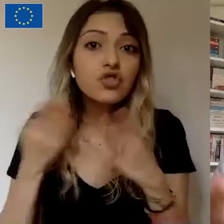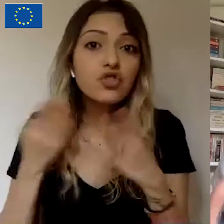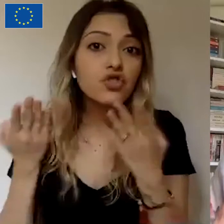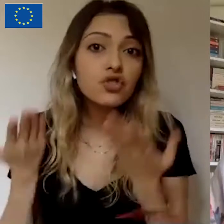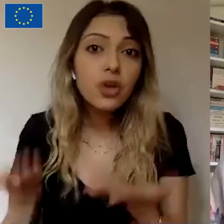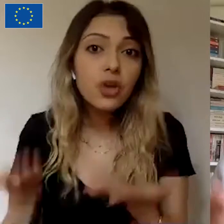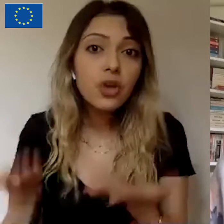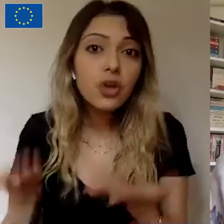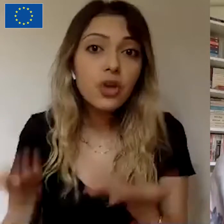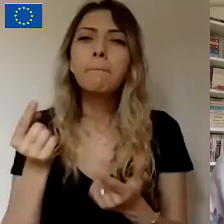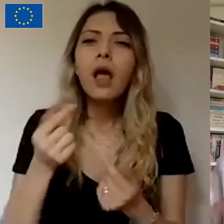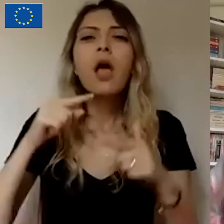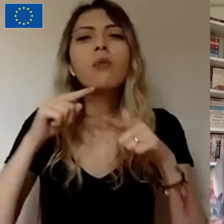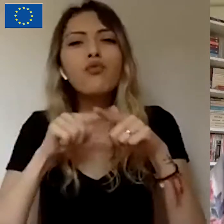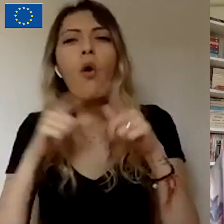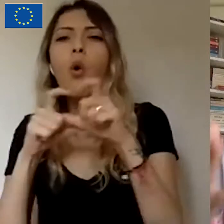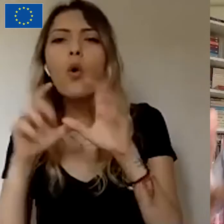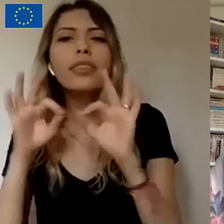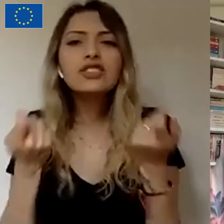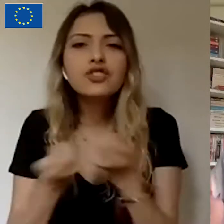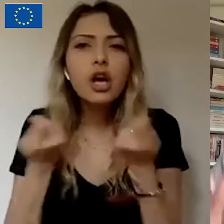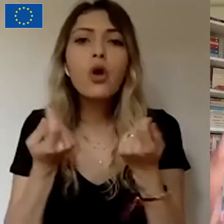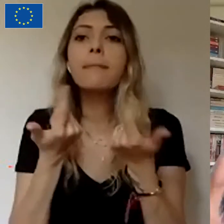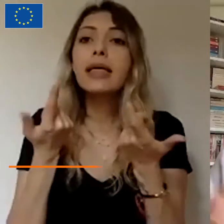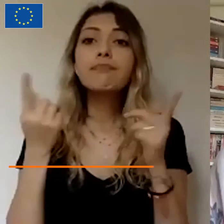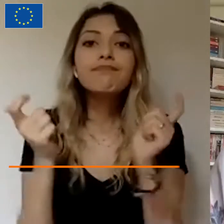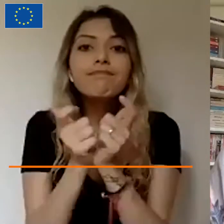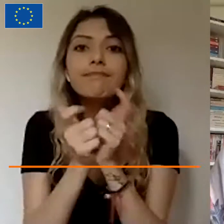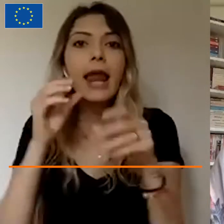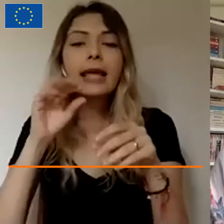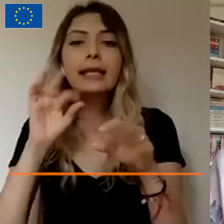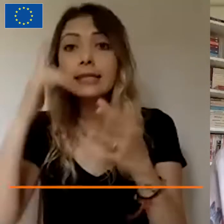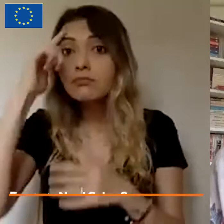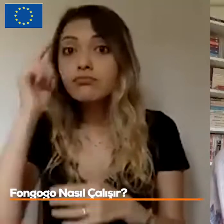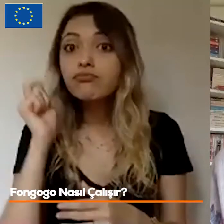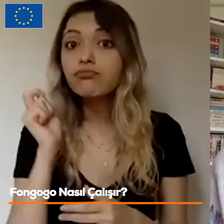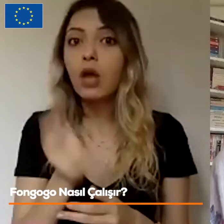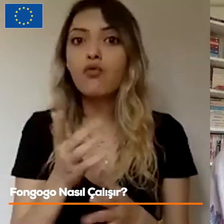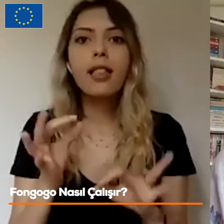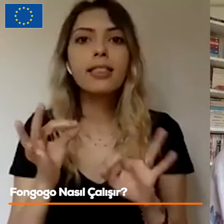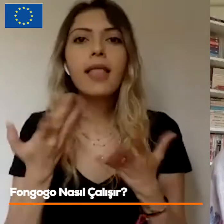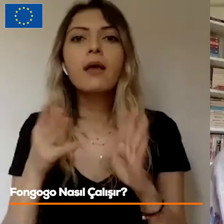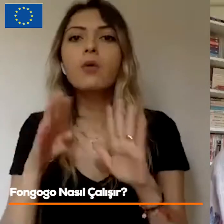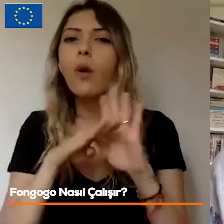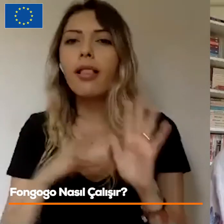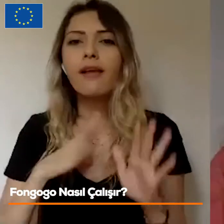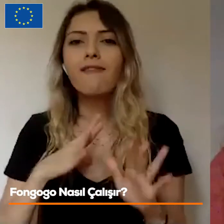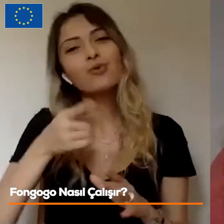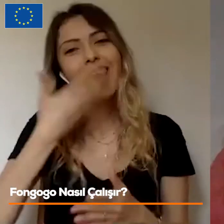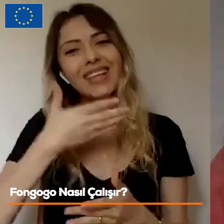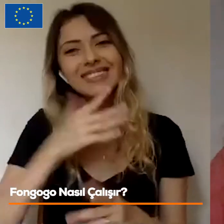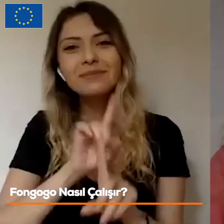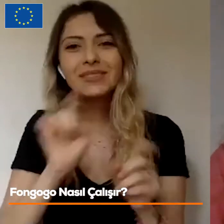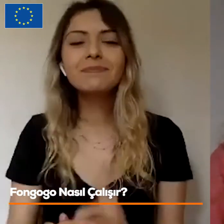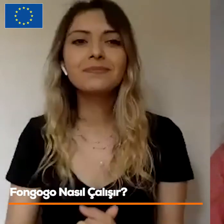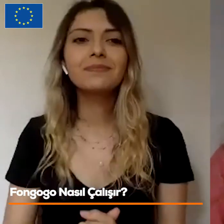'nın nasıl çalıştığını, bir sivil toplum örgütü size nasıl başvurabilir, neleri talep ediyorsunuz onları konuşsak çok seviniriz. Tabii